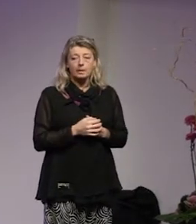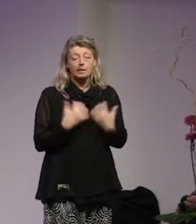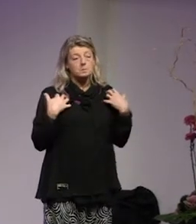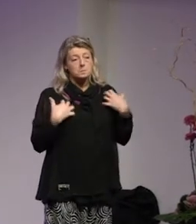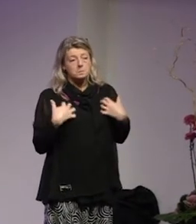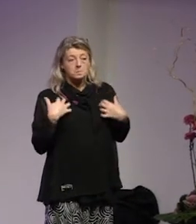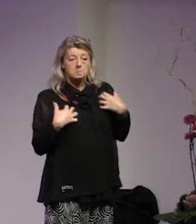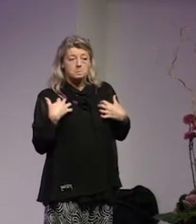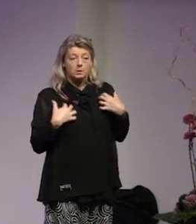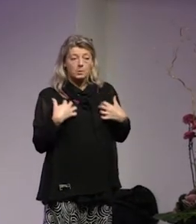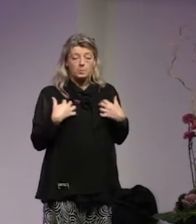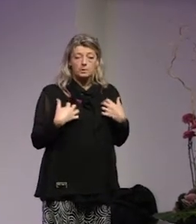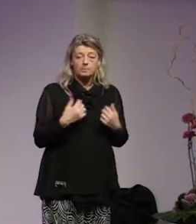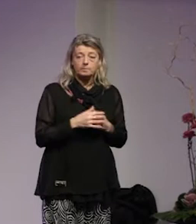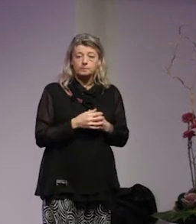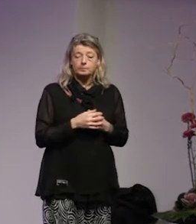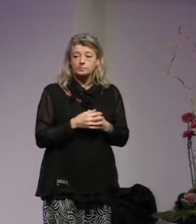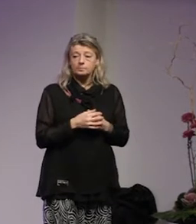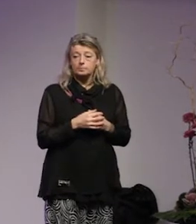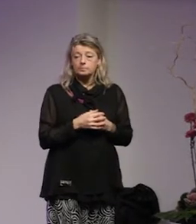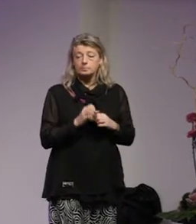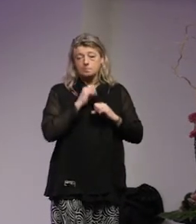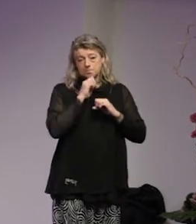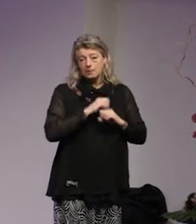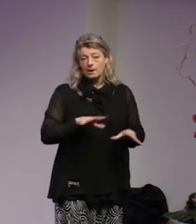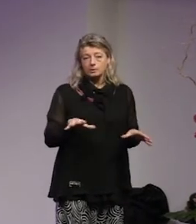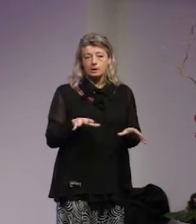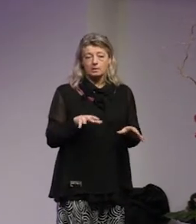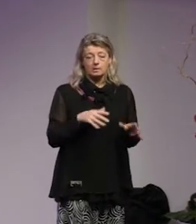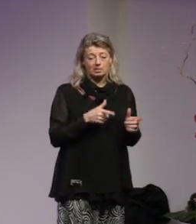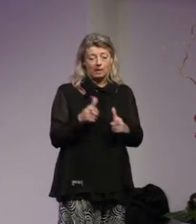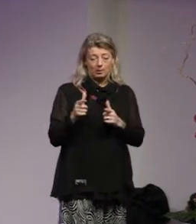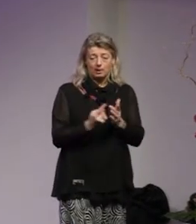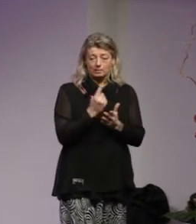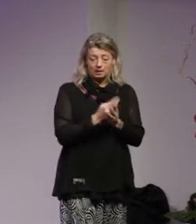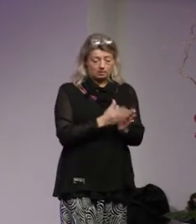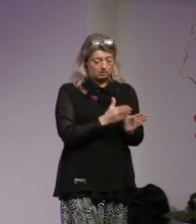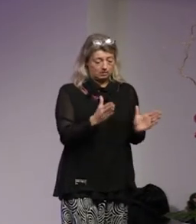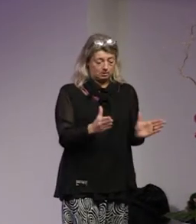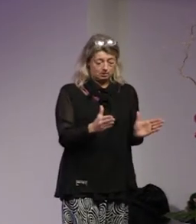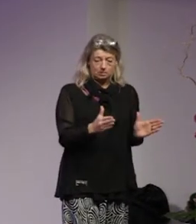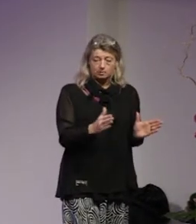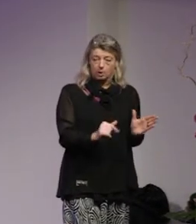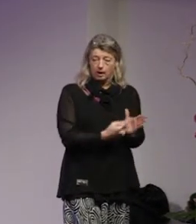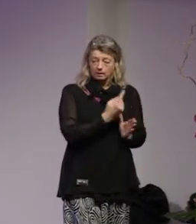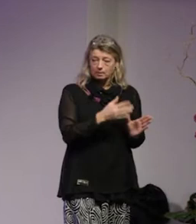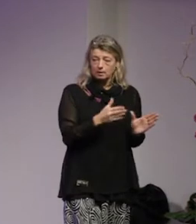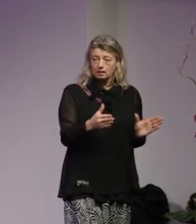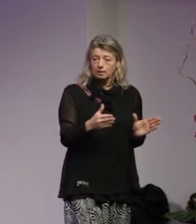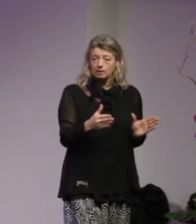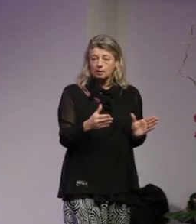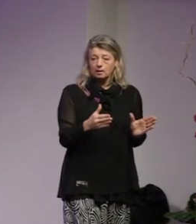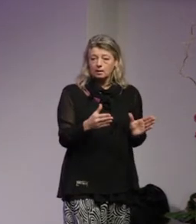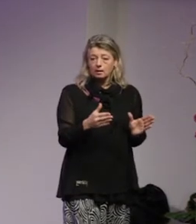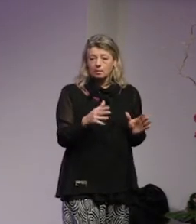oroväckande högt majoriteten av dessa terrorincidenter var